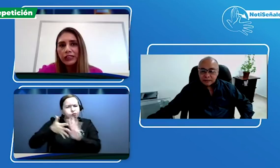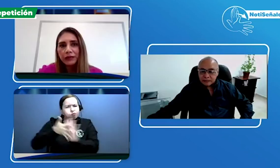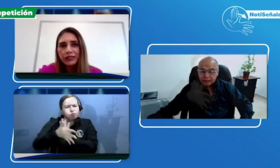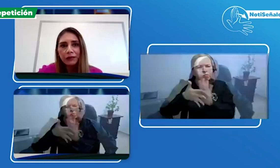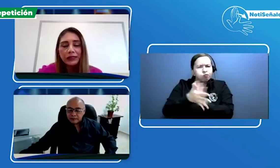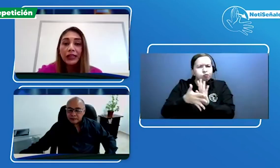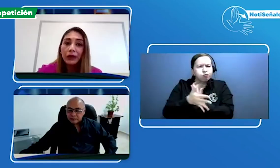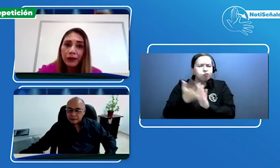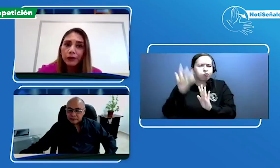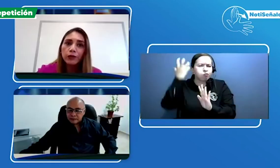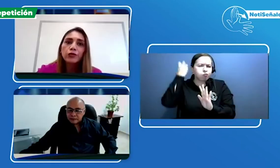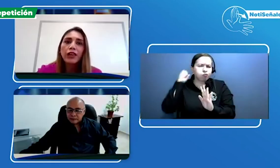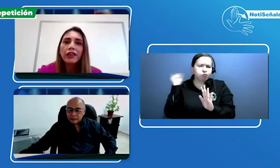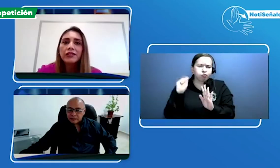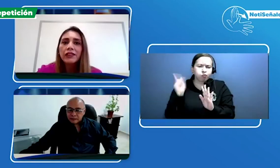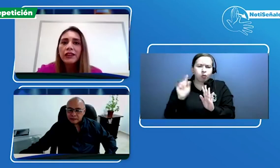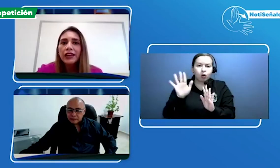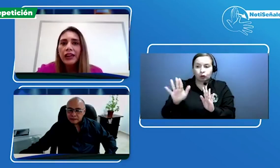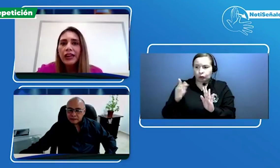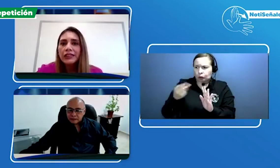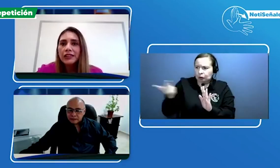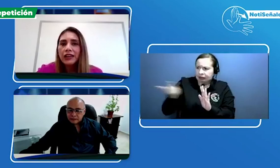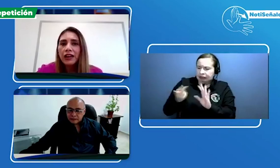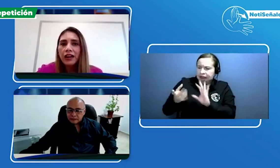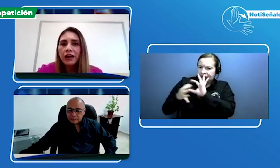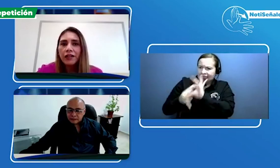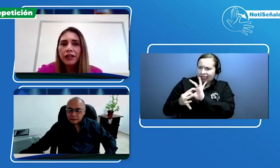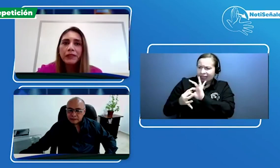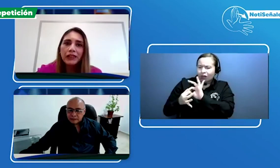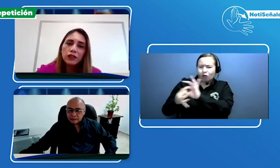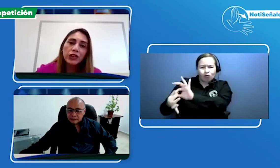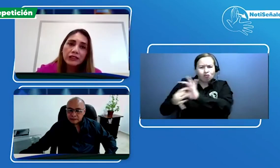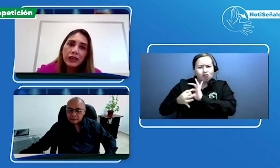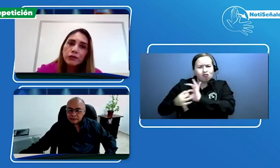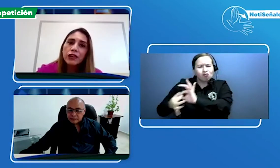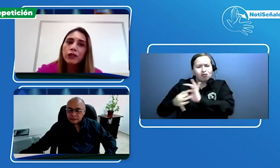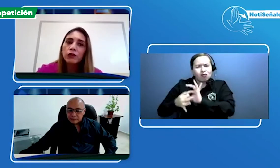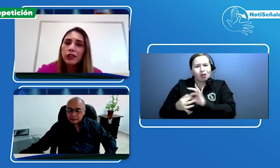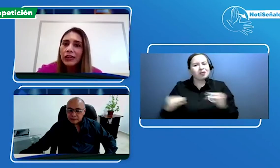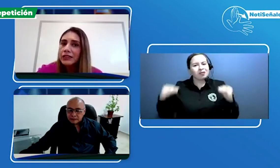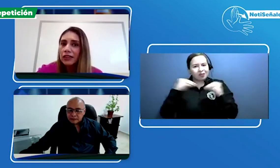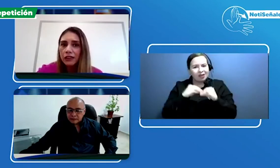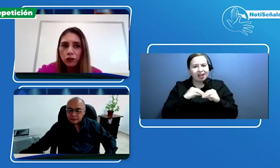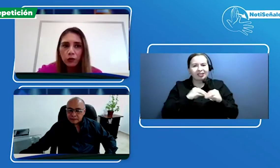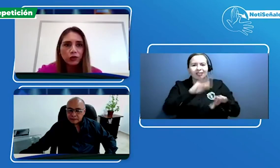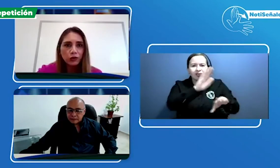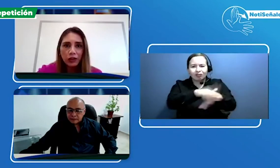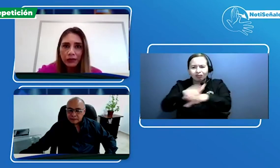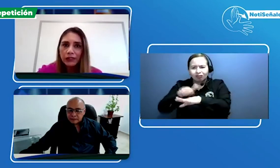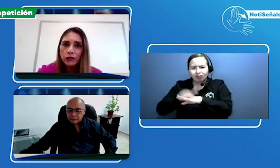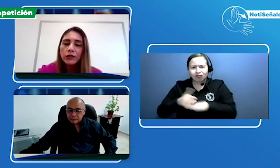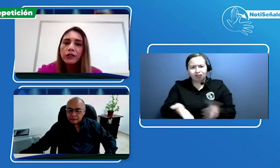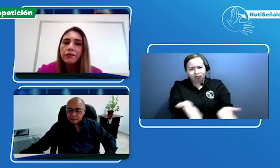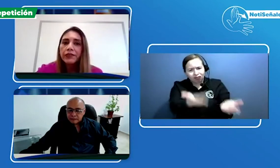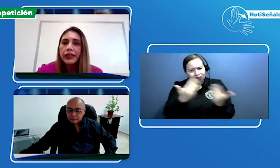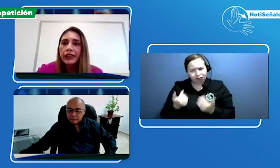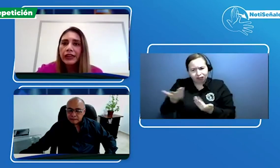especialmente de la mano con ustedes, es la invitación que hacemos a que utilicen nuestros servicios, que